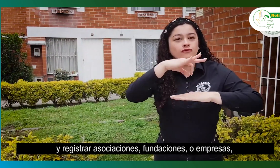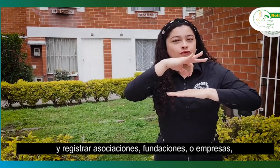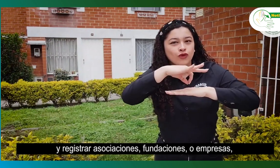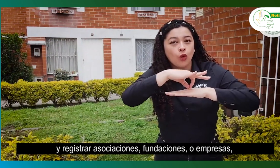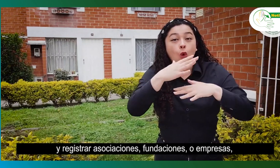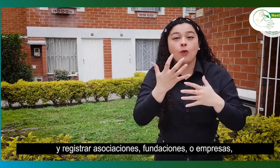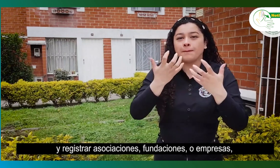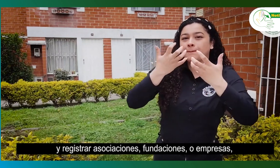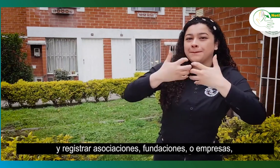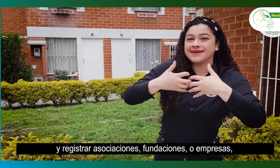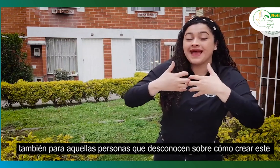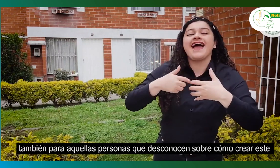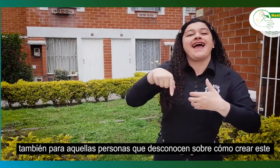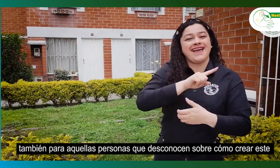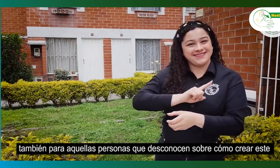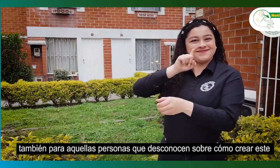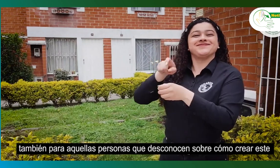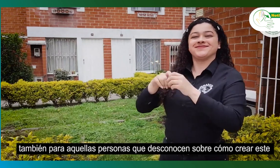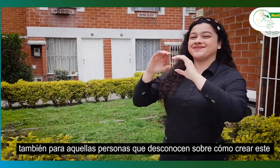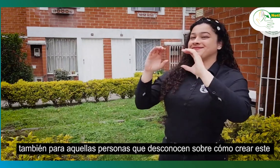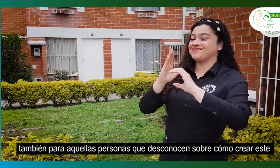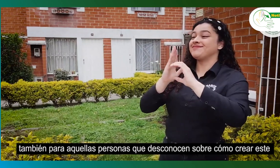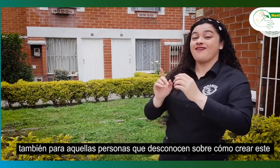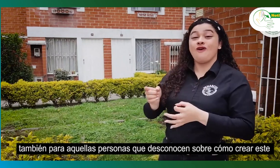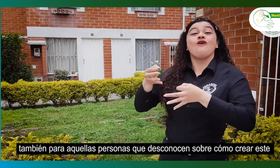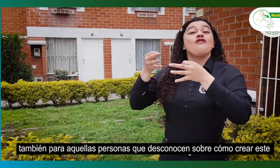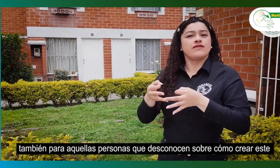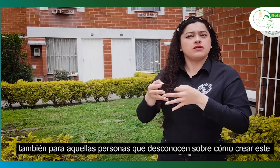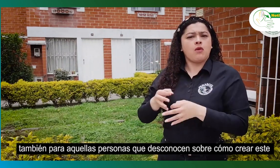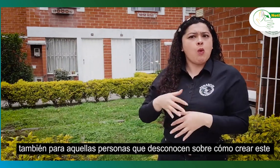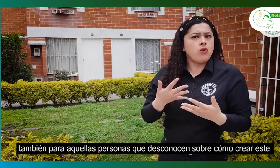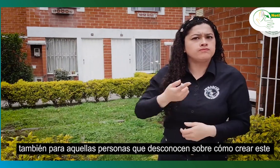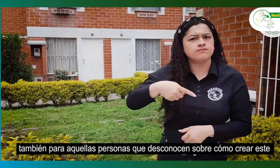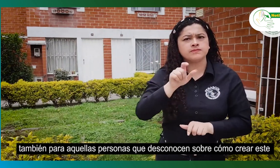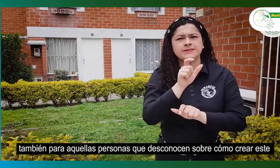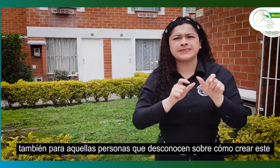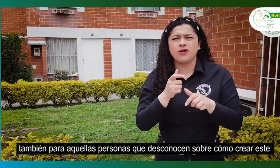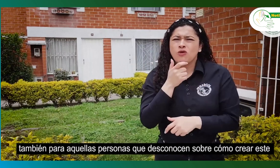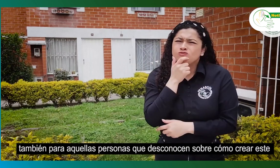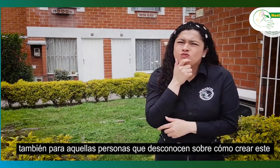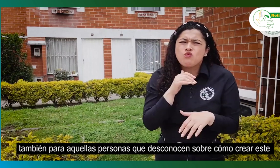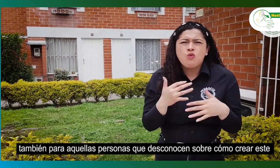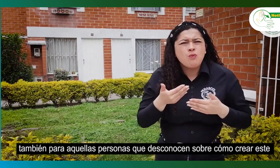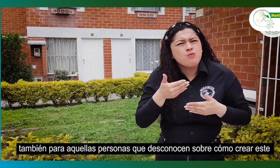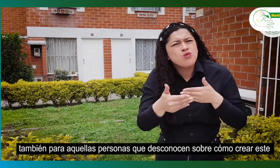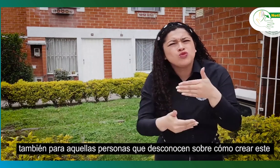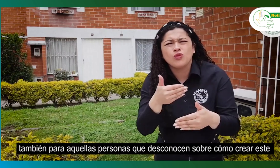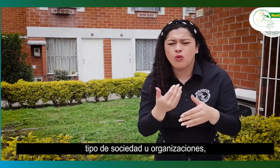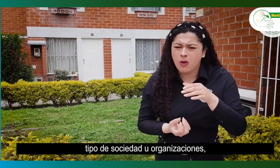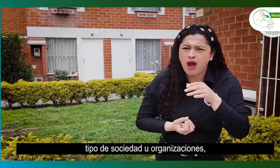empresas. También para aquellas personas que desconocen sobre cómo crear este tipo de